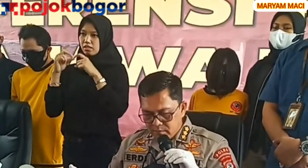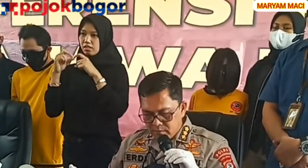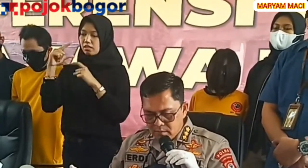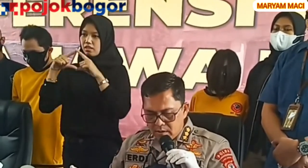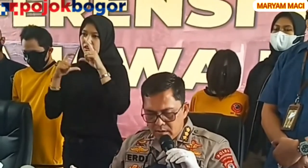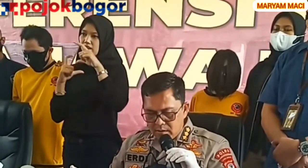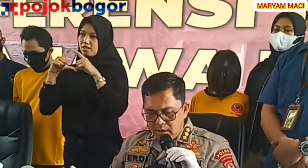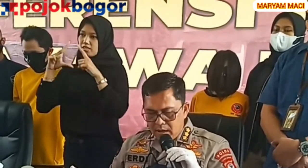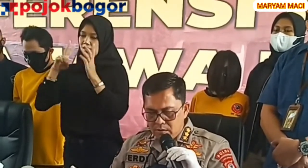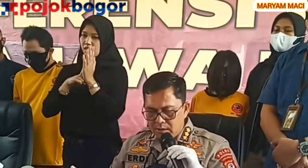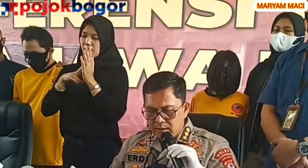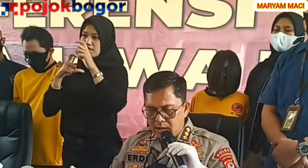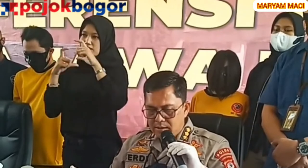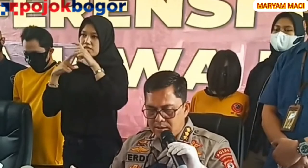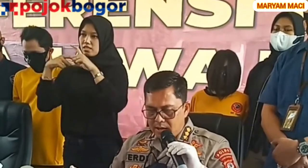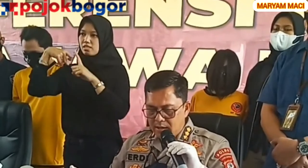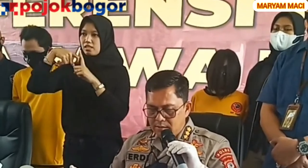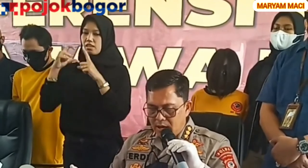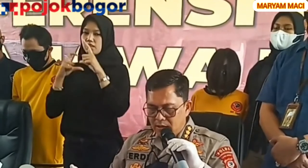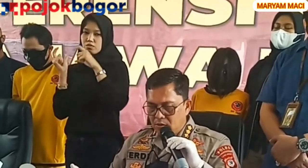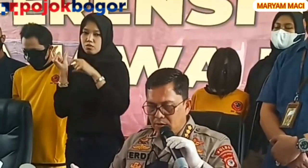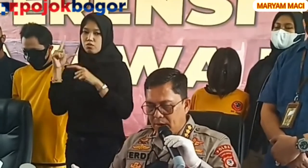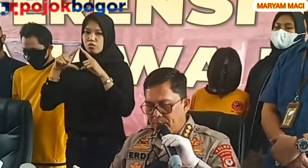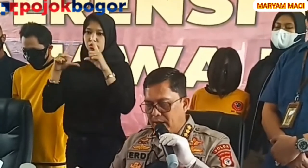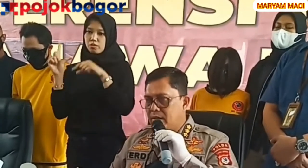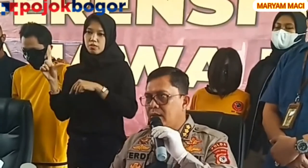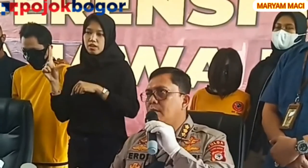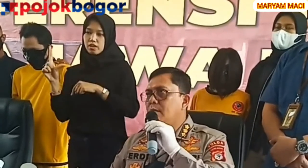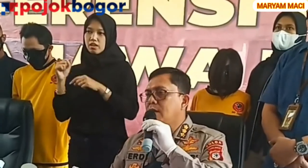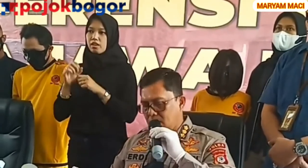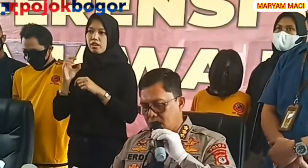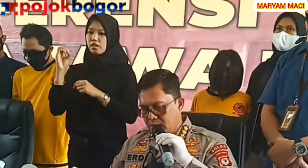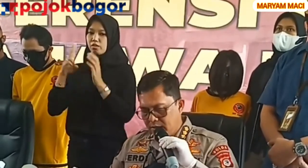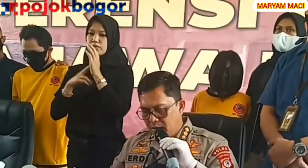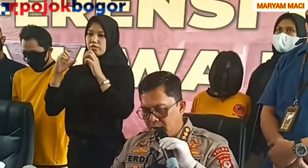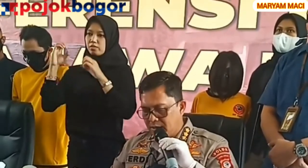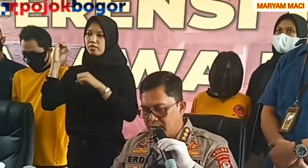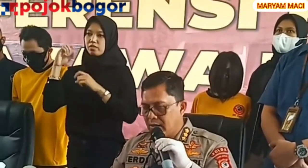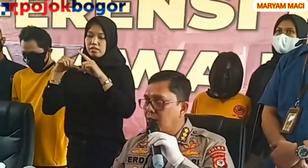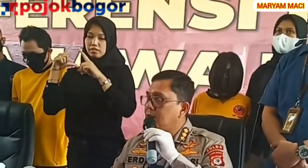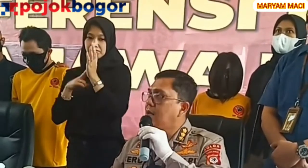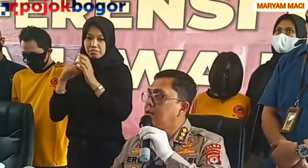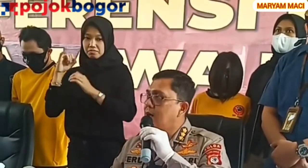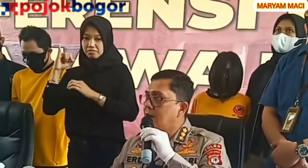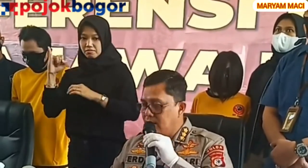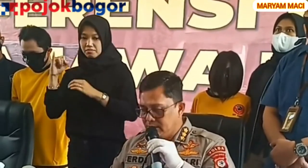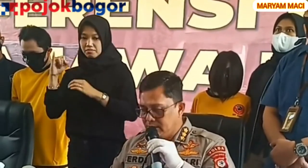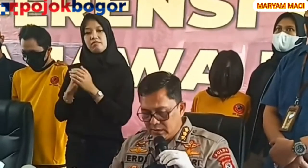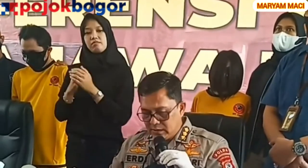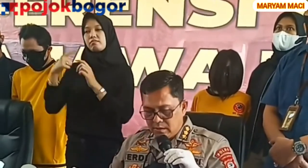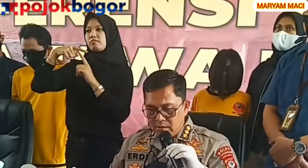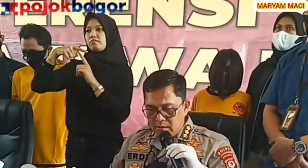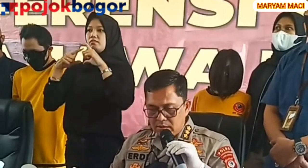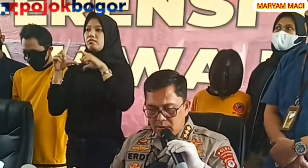lalu ketelanjangan atau tampilan yang mengesatkan ketelanjangan